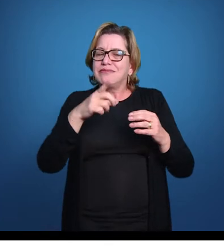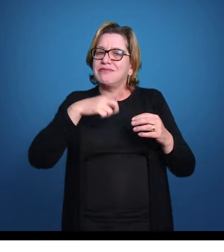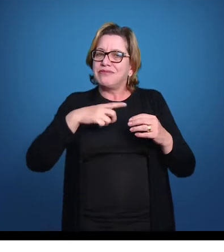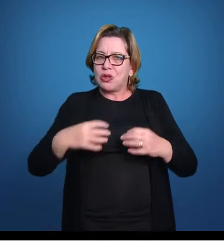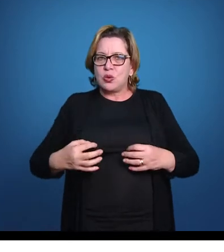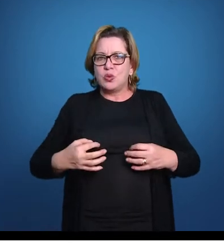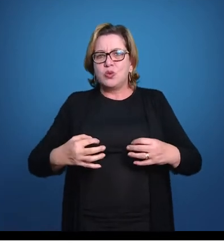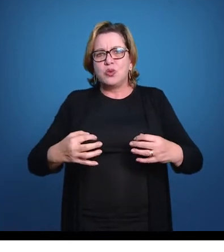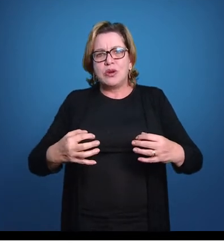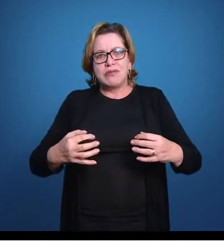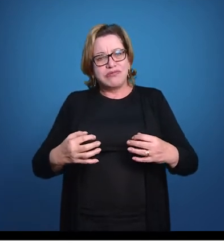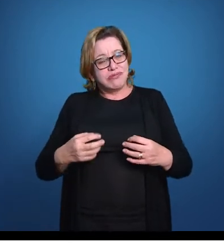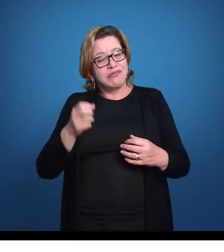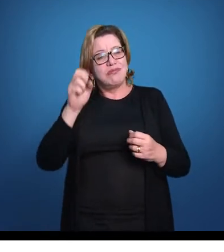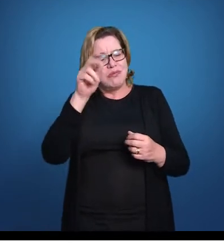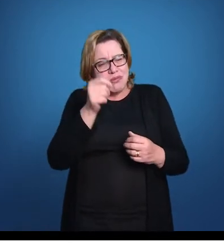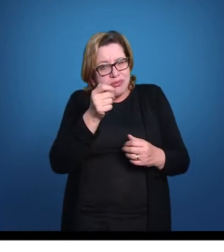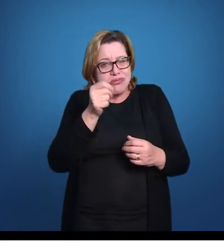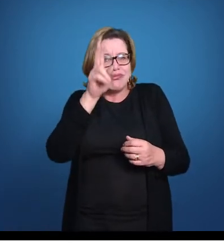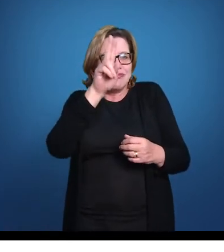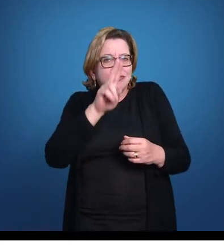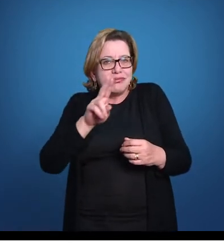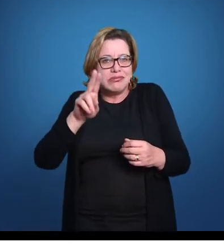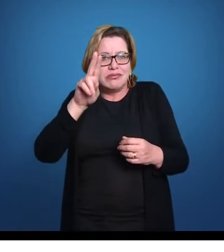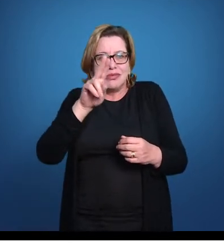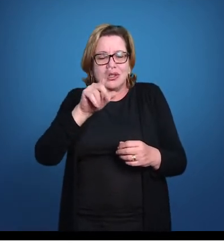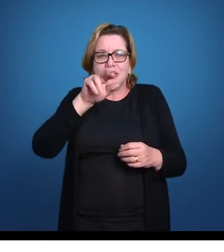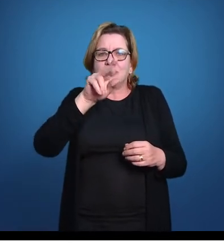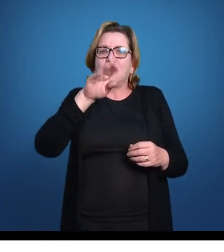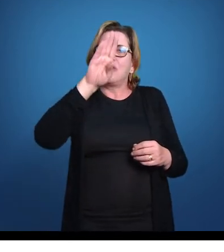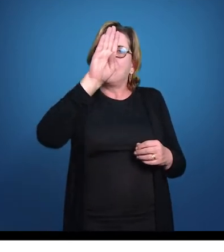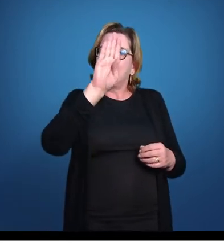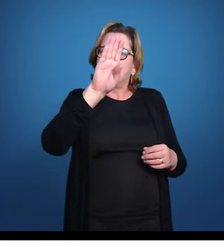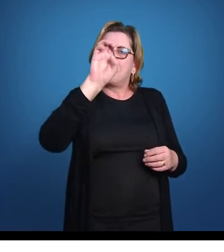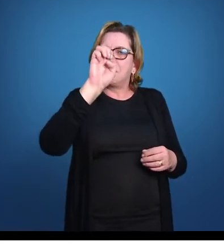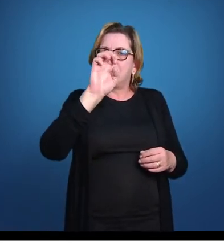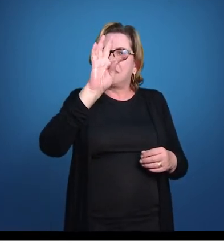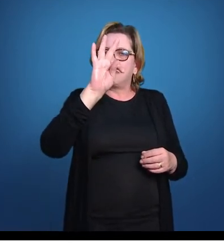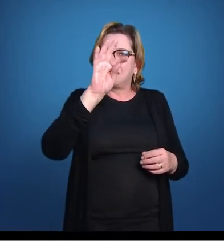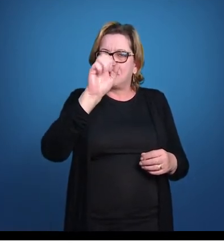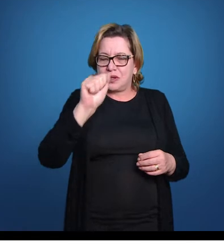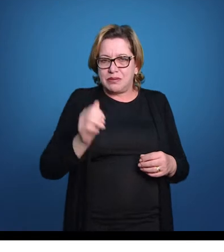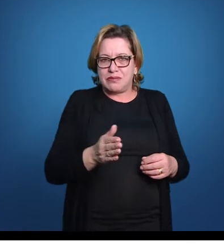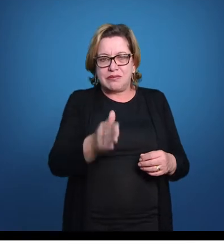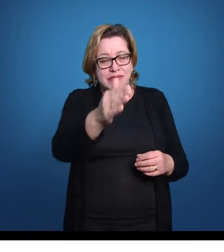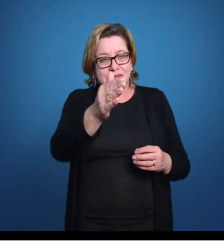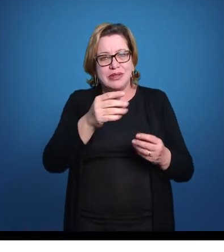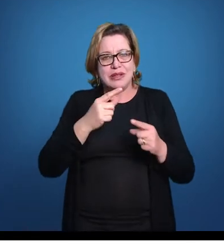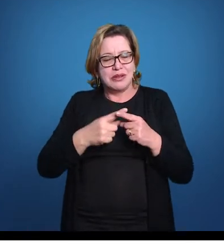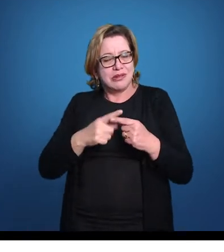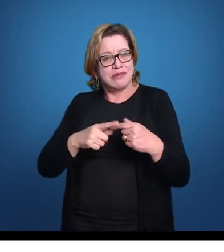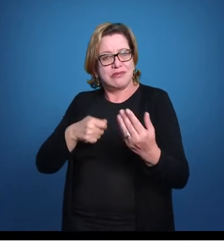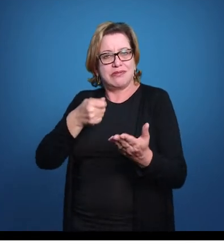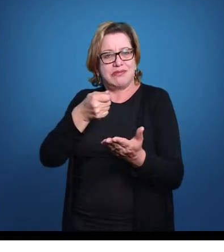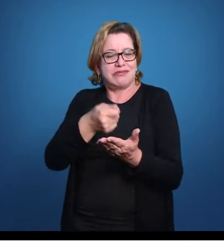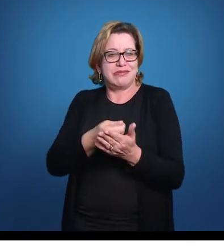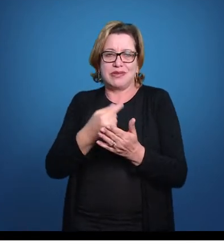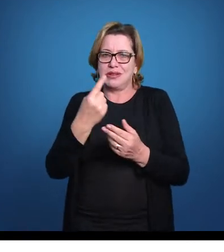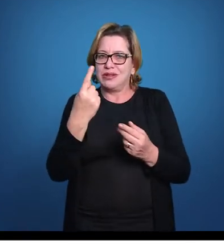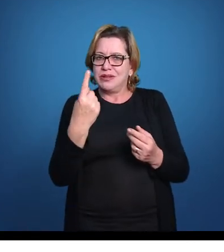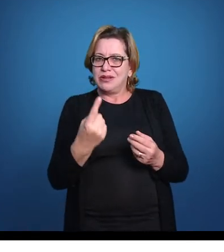fazem um pouco de respiração pulmonar também. O peixe beta, que é muito comum em lojas de aquário, porque você pode comprar um